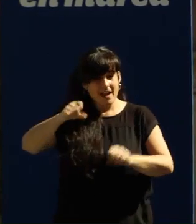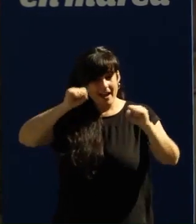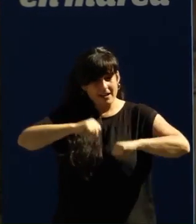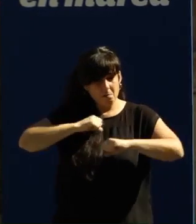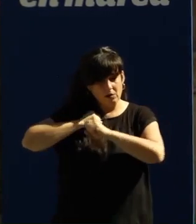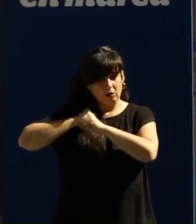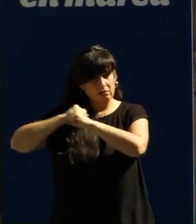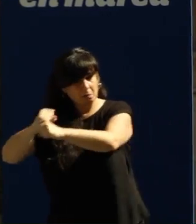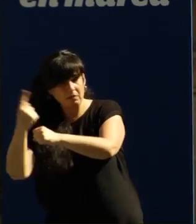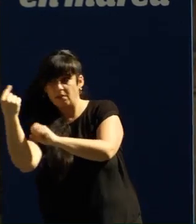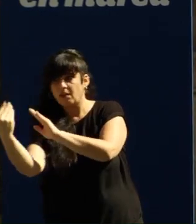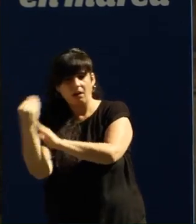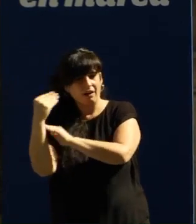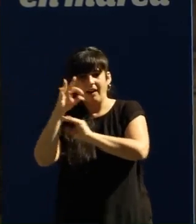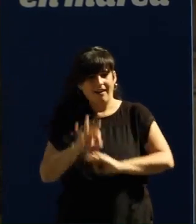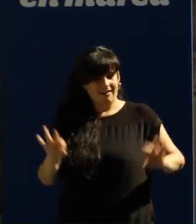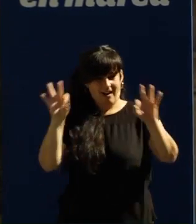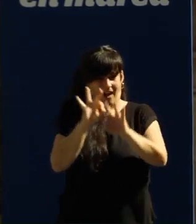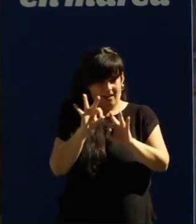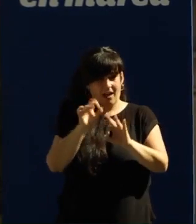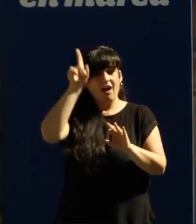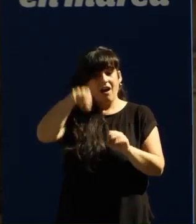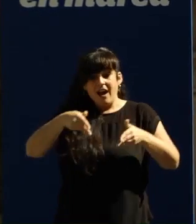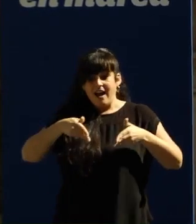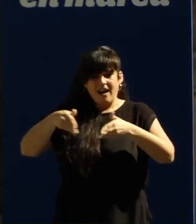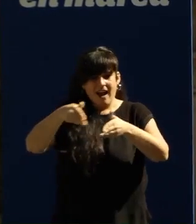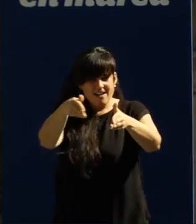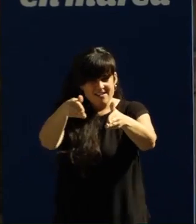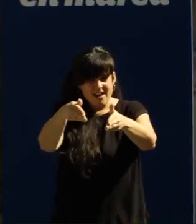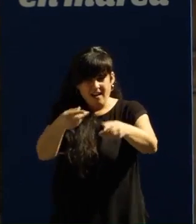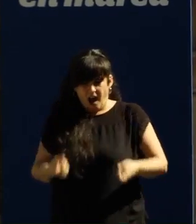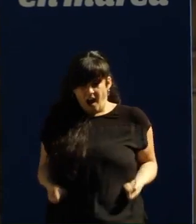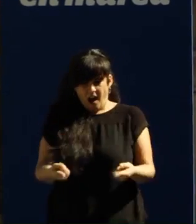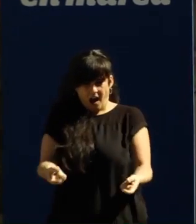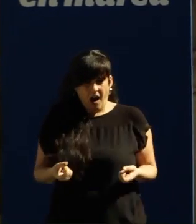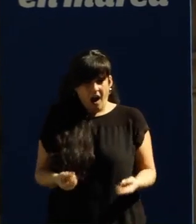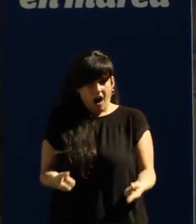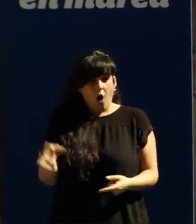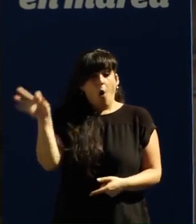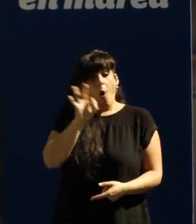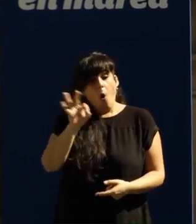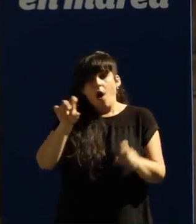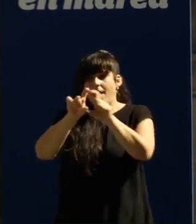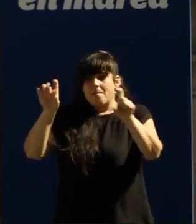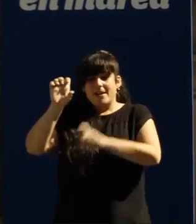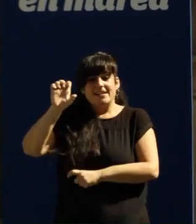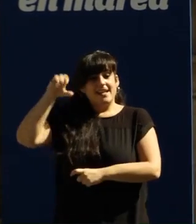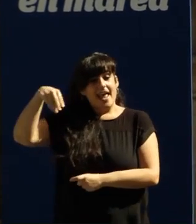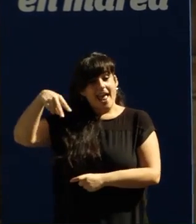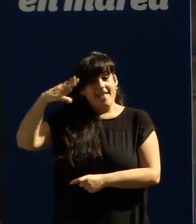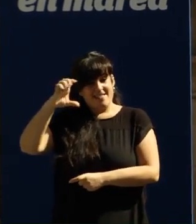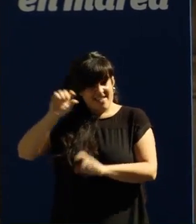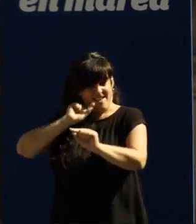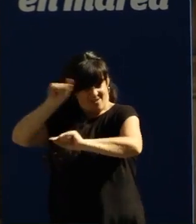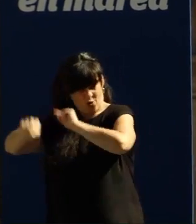do Monte da Fracha coa construcción da A57 Ou da prórroga de ENCE coas portas xiratorias onde exaltos cargos do Partido